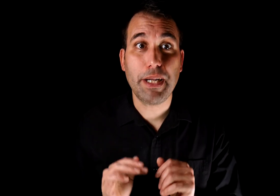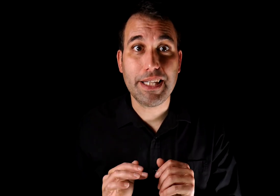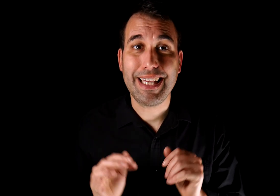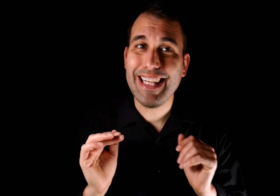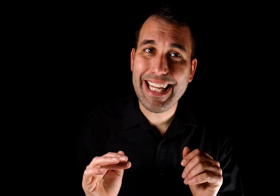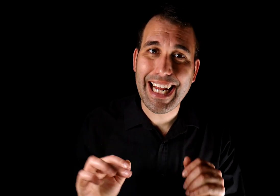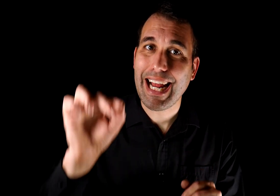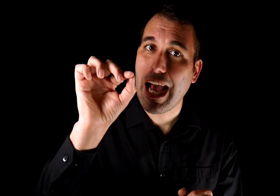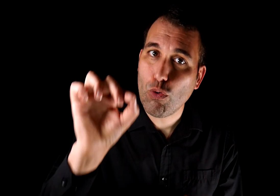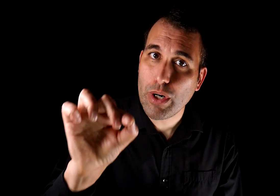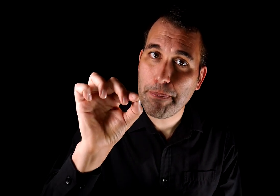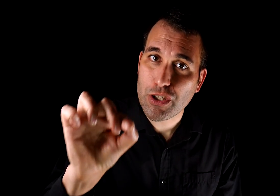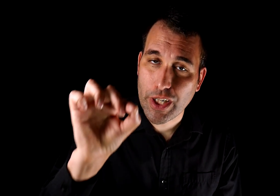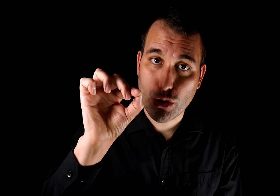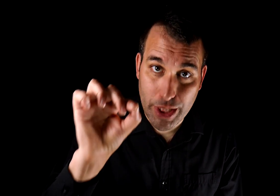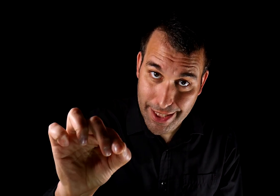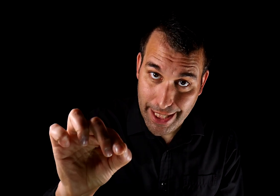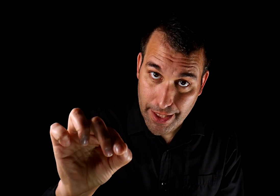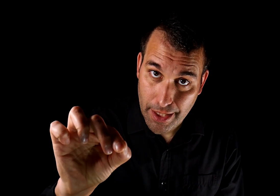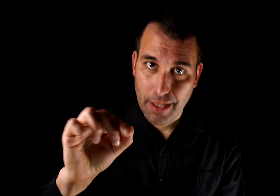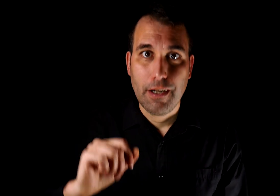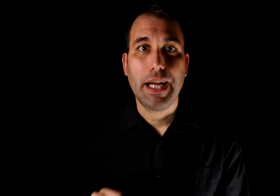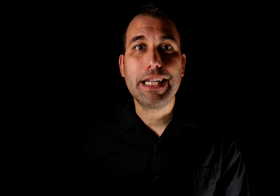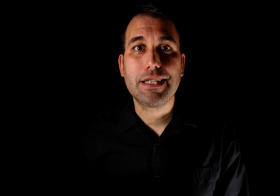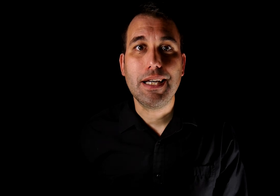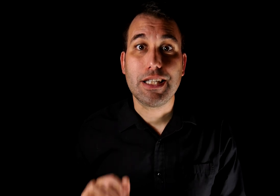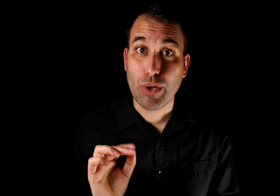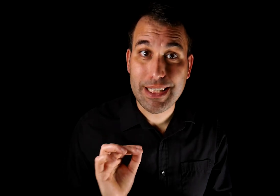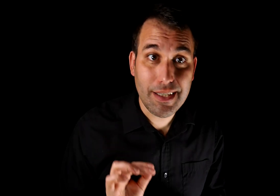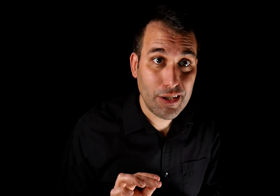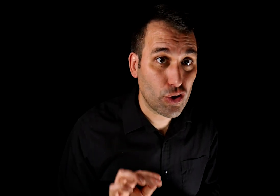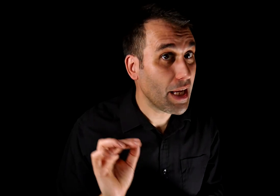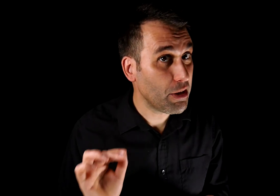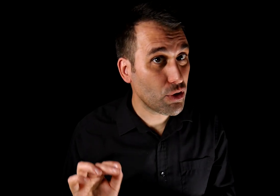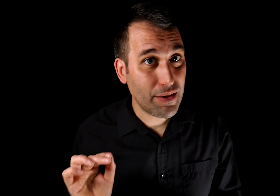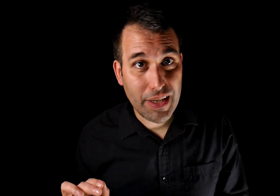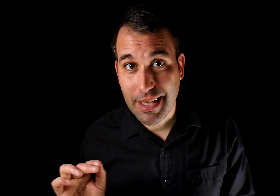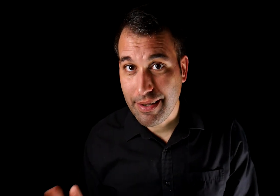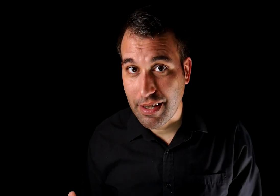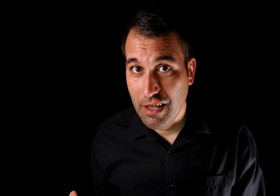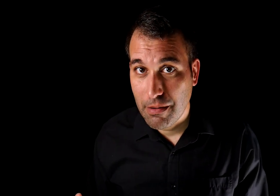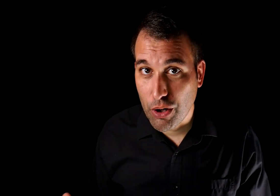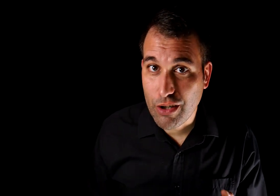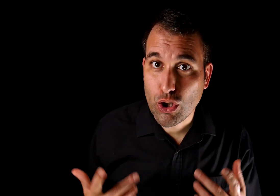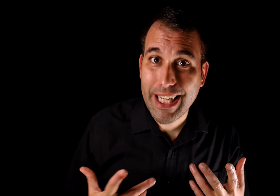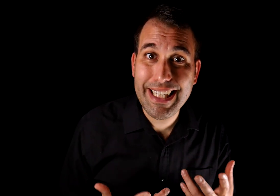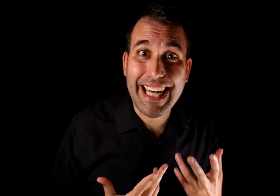pretenden denigrar a una persona en su identidad. Esta es una distinción que a menudo es difícil de hacer, porque incluso la crítica